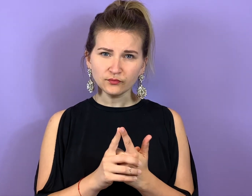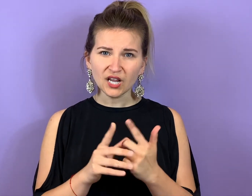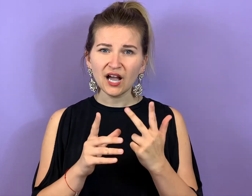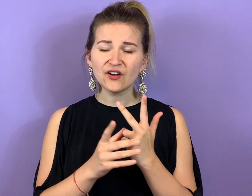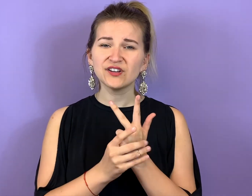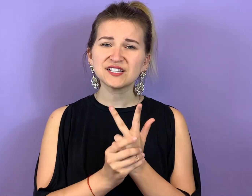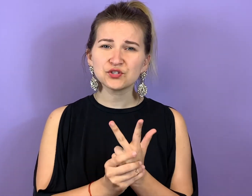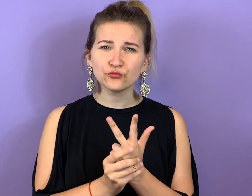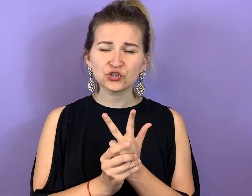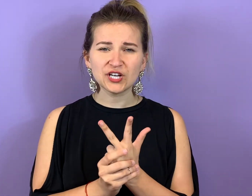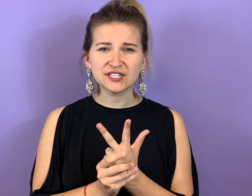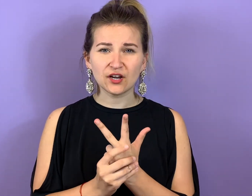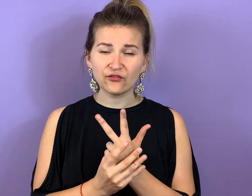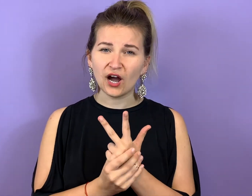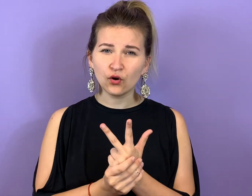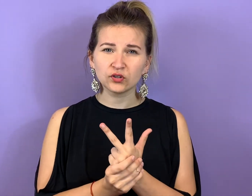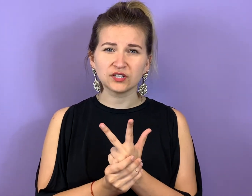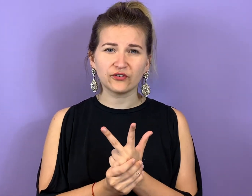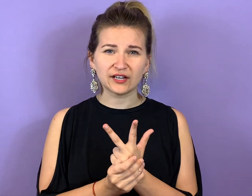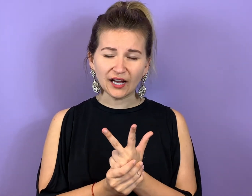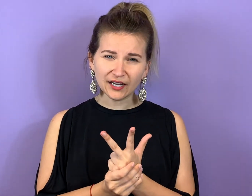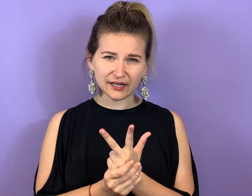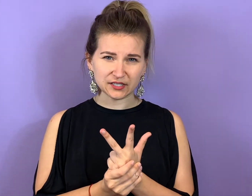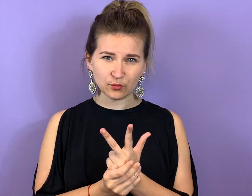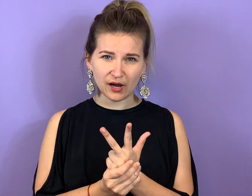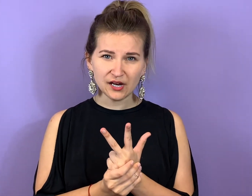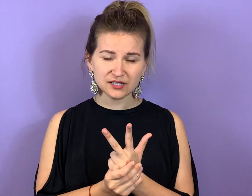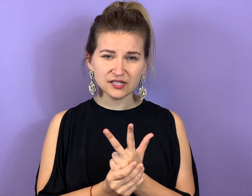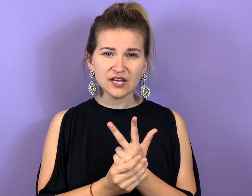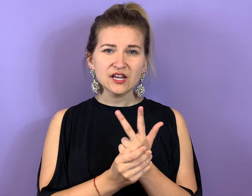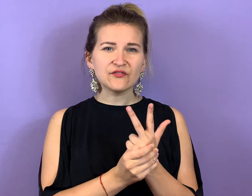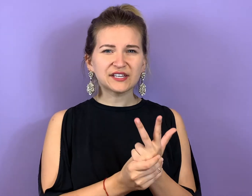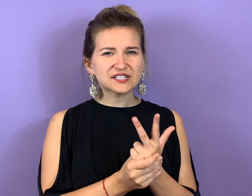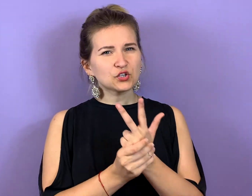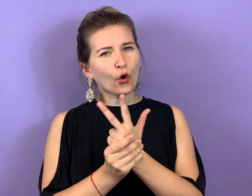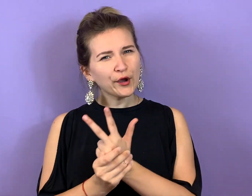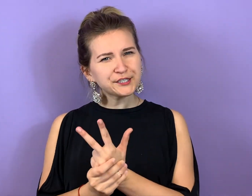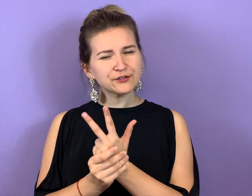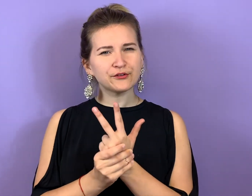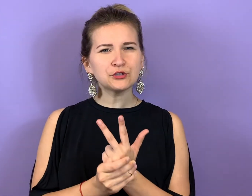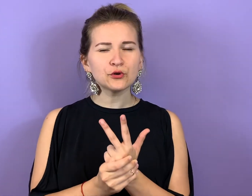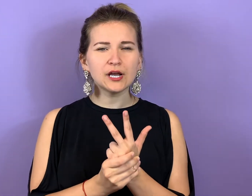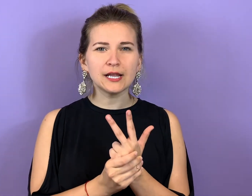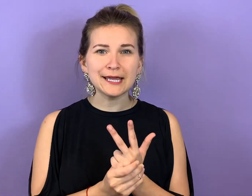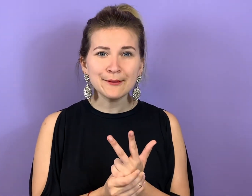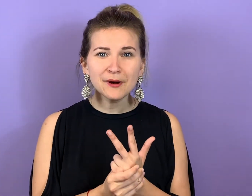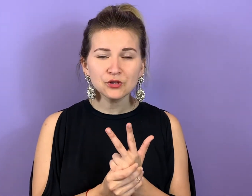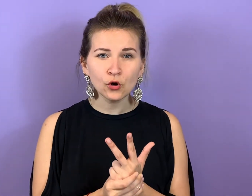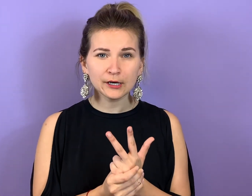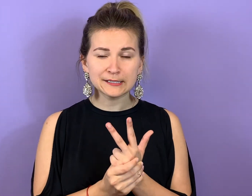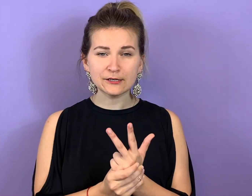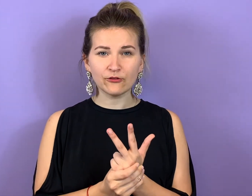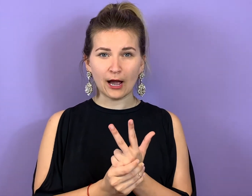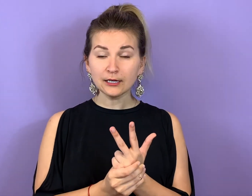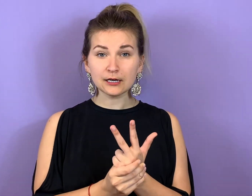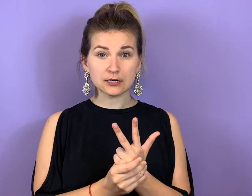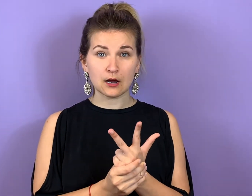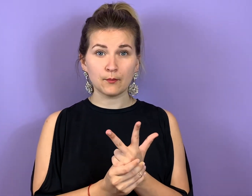Was hast du für schlechte Erfahrungen in der Vergangenheit gemacht, welche sich heute eventuell immer noch in dir verankert haben?